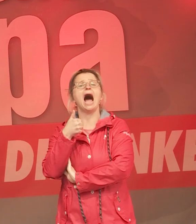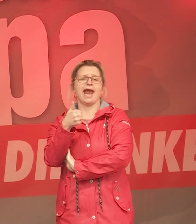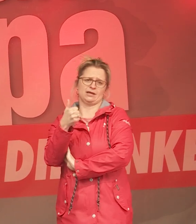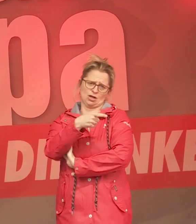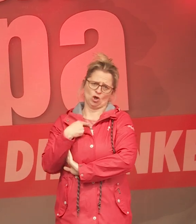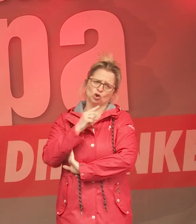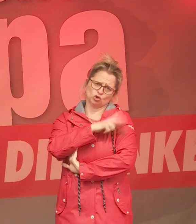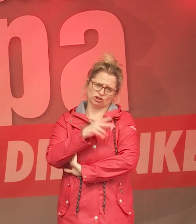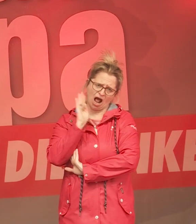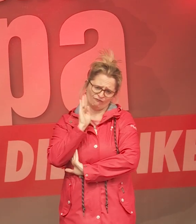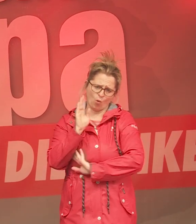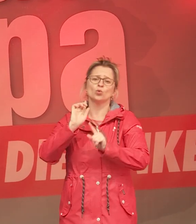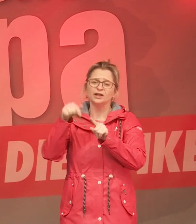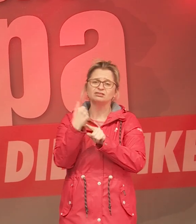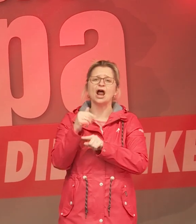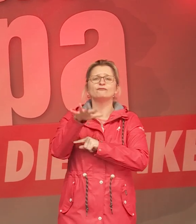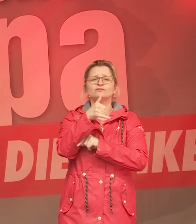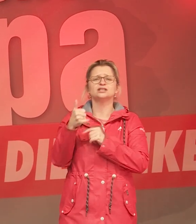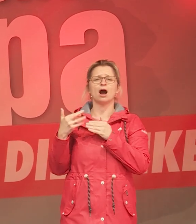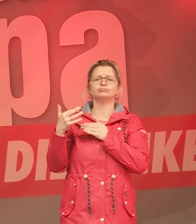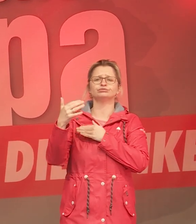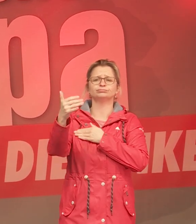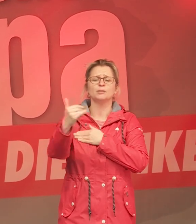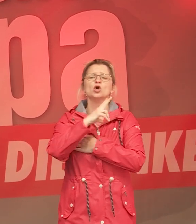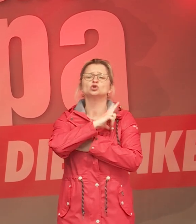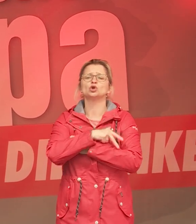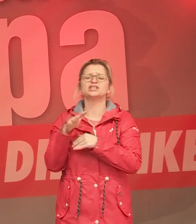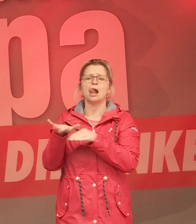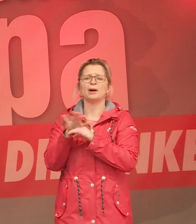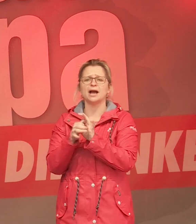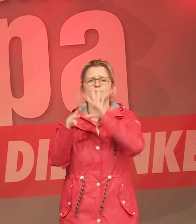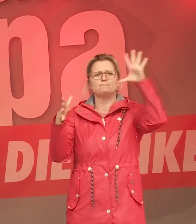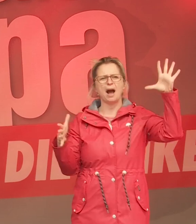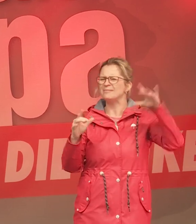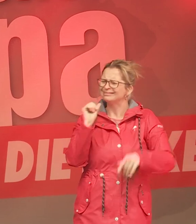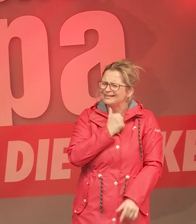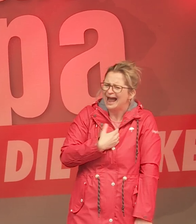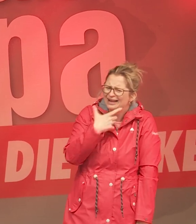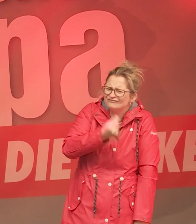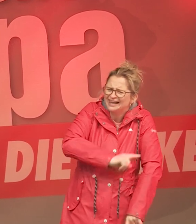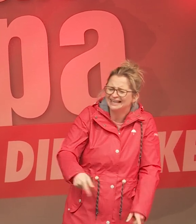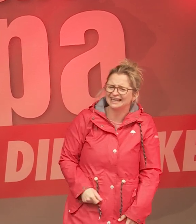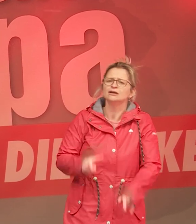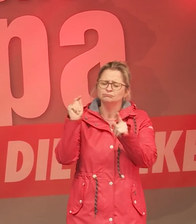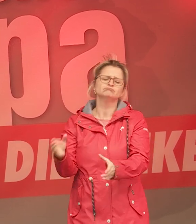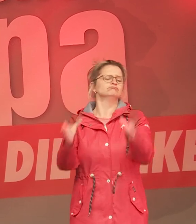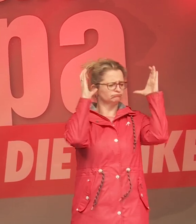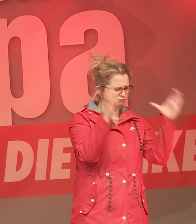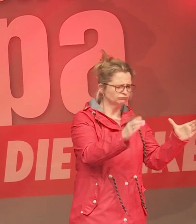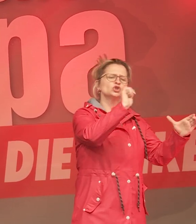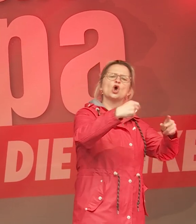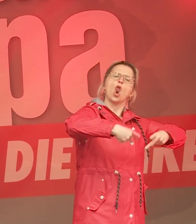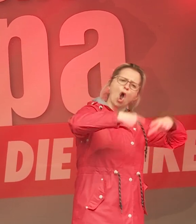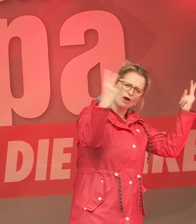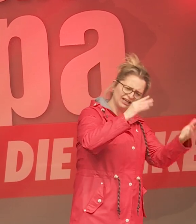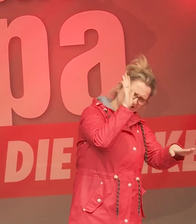die dann nach 15 Jahren aus der Sozialbindung geht. Nein, wir wollen Sozialwohnungen in öffentlicher oder in